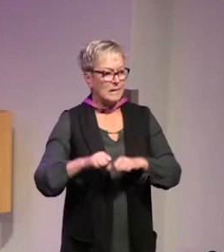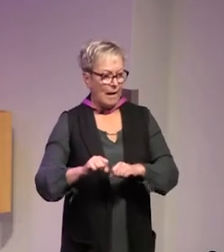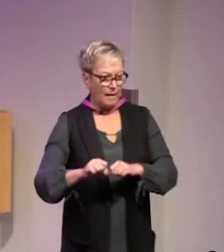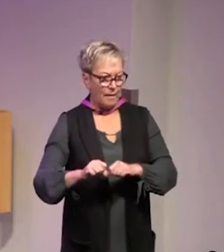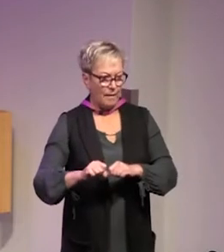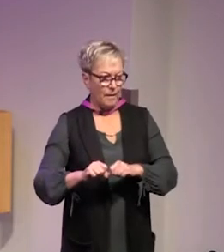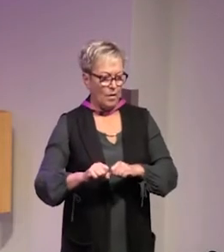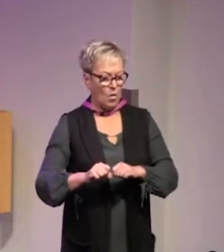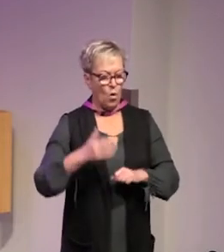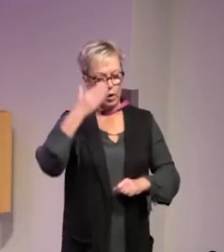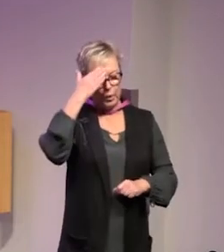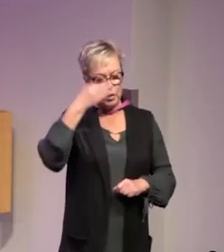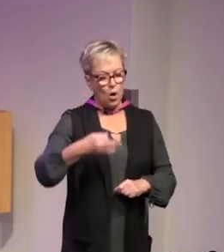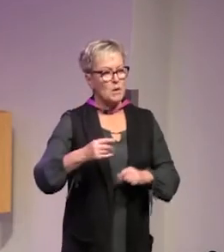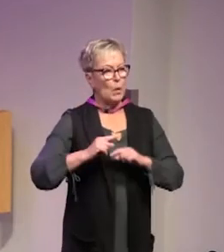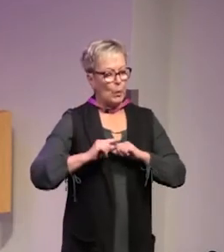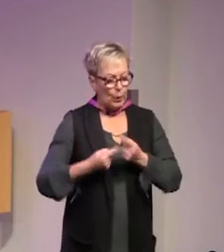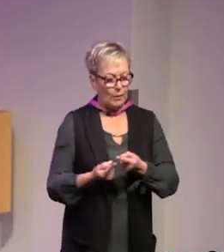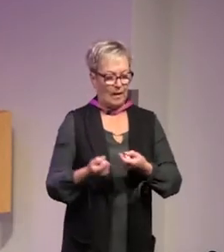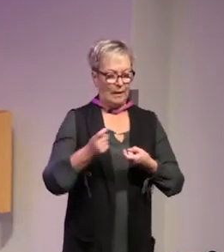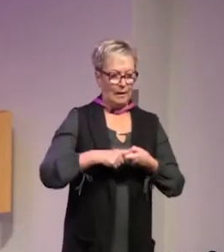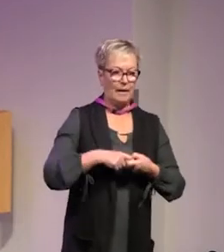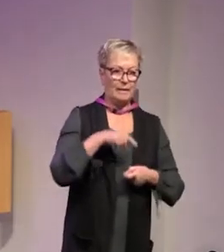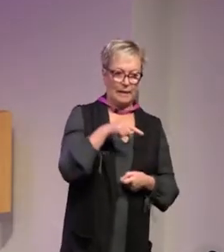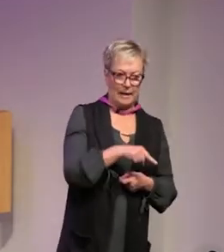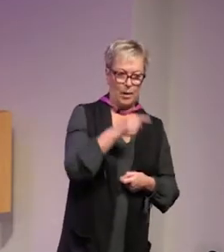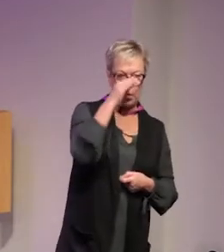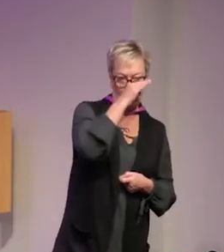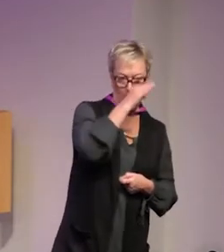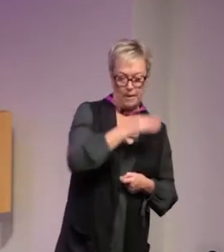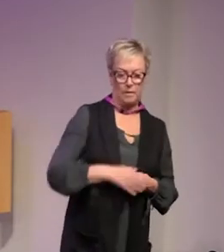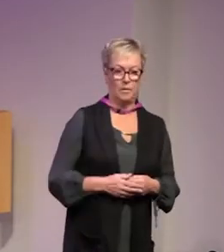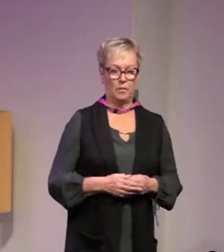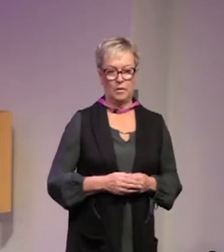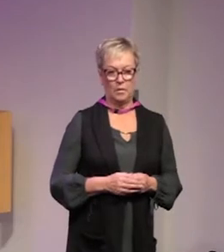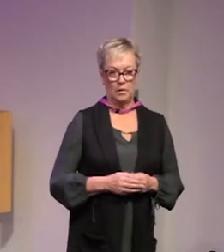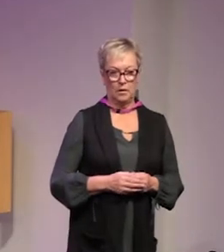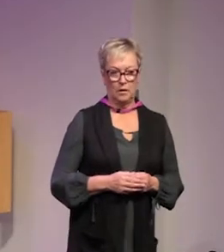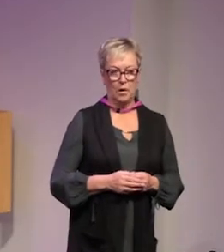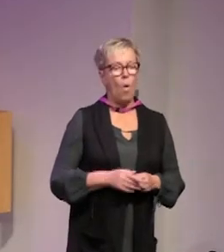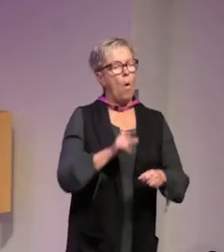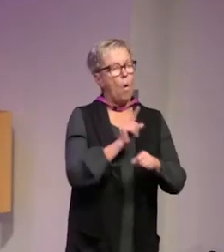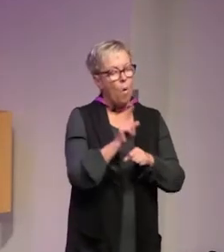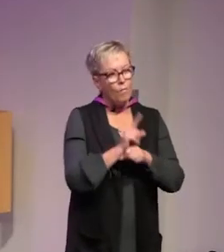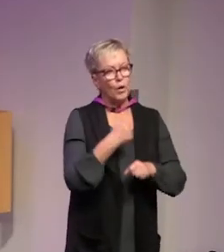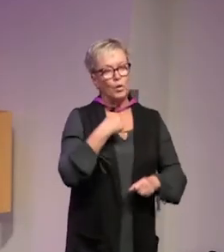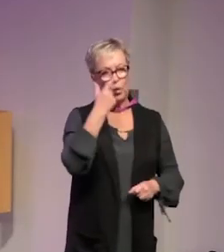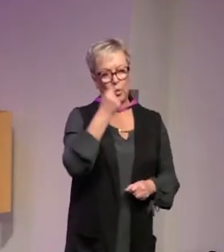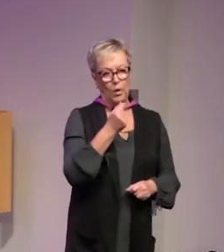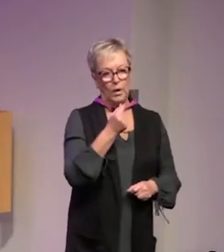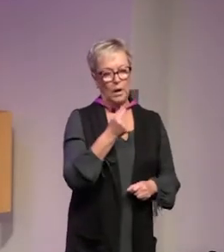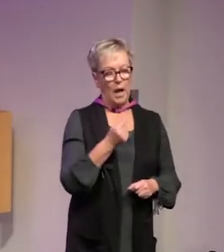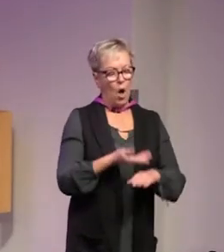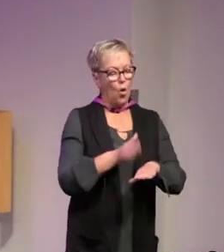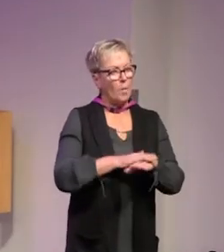åtgärder och kunskapsutveckling till det problemet alltför det oftast